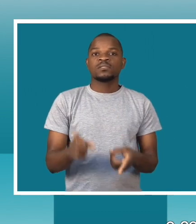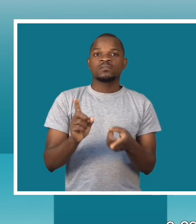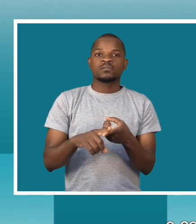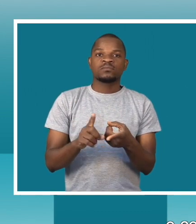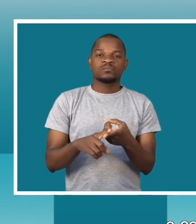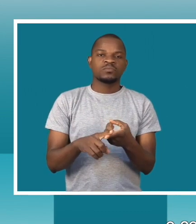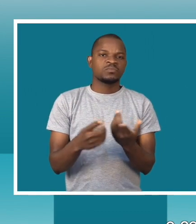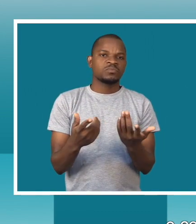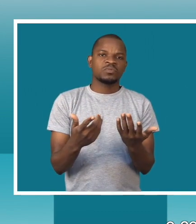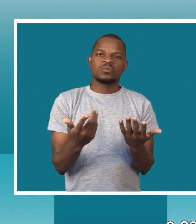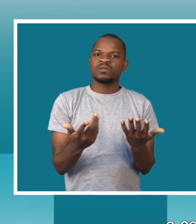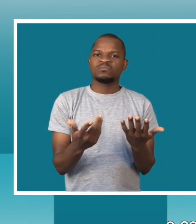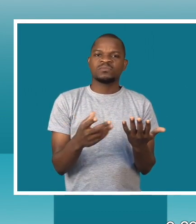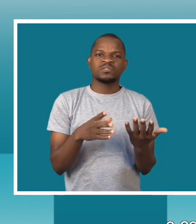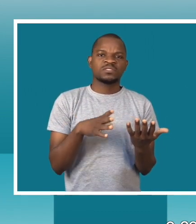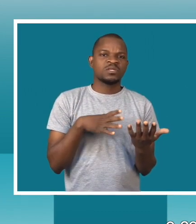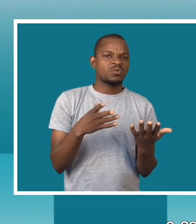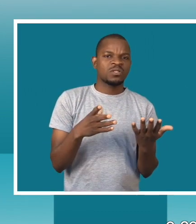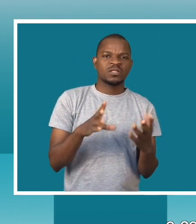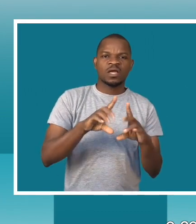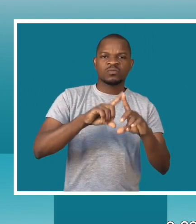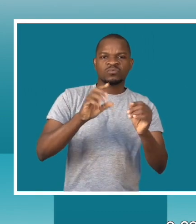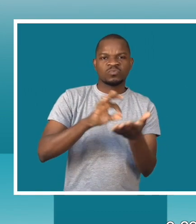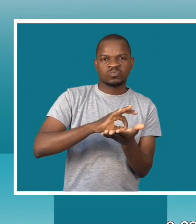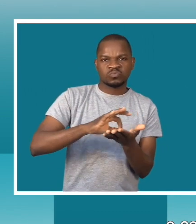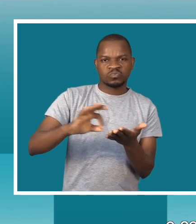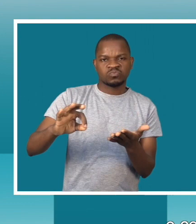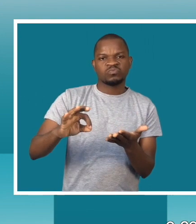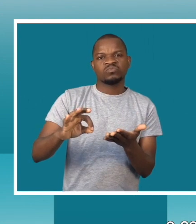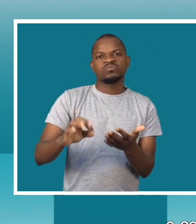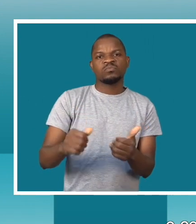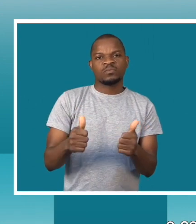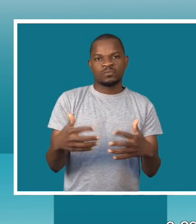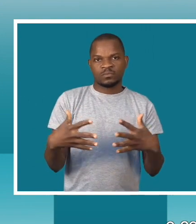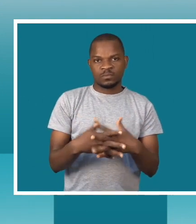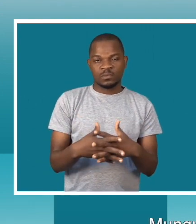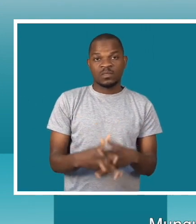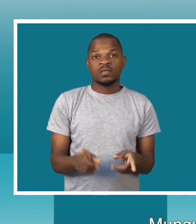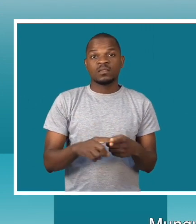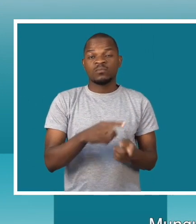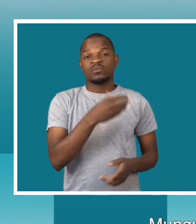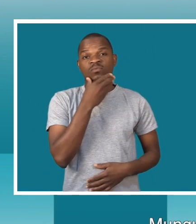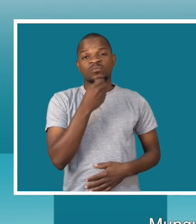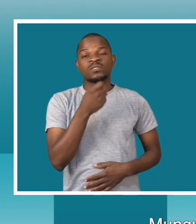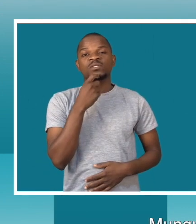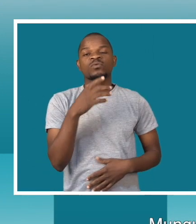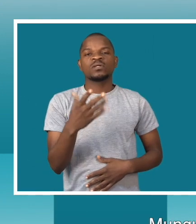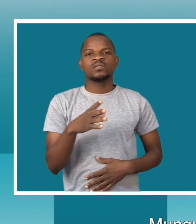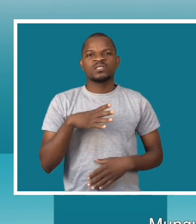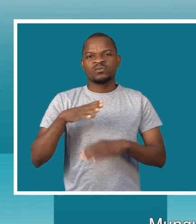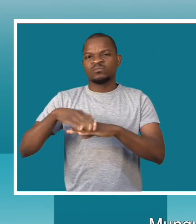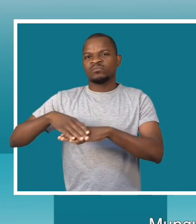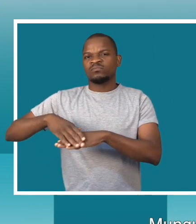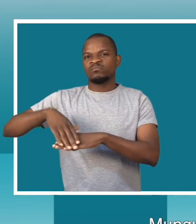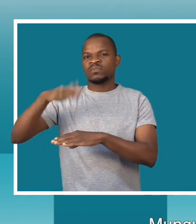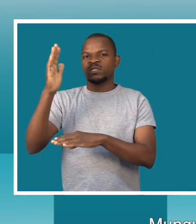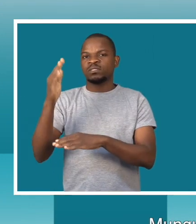e com condições mínimas, saneamento do meio, etc, higiene. Munguambe garante que existem mais de 4 mil